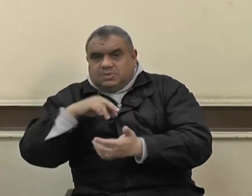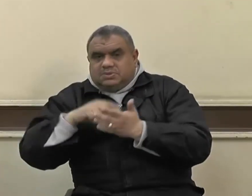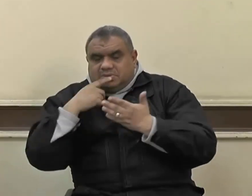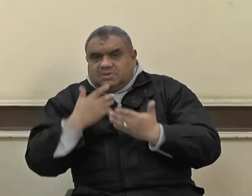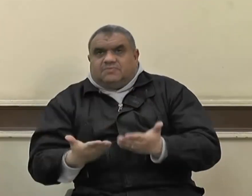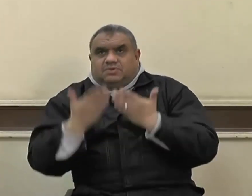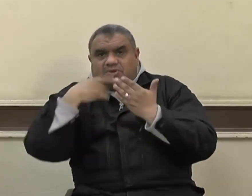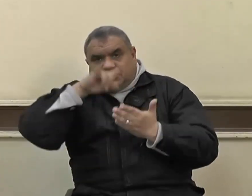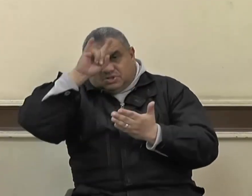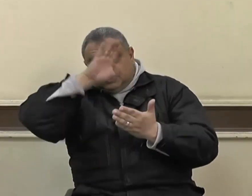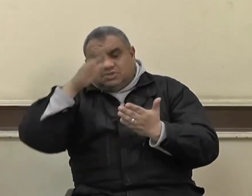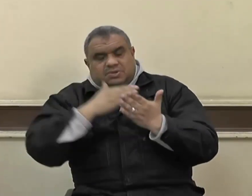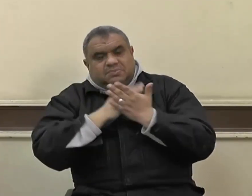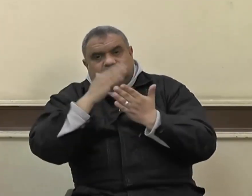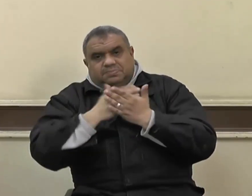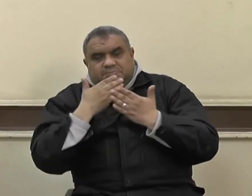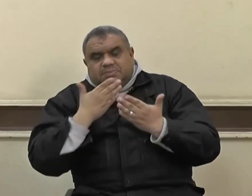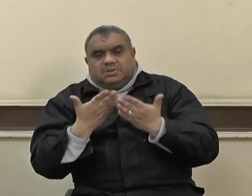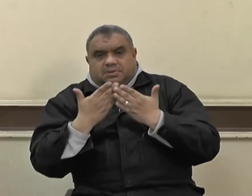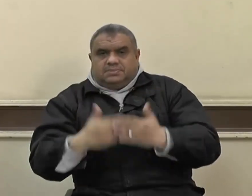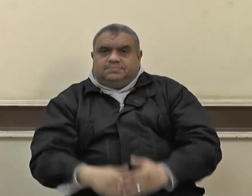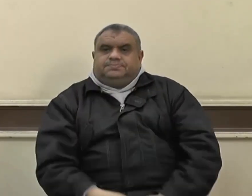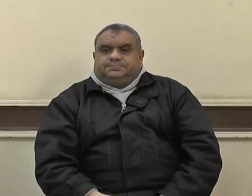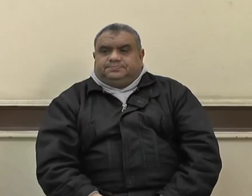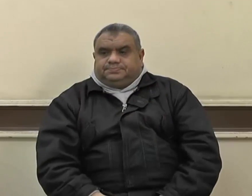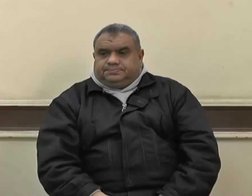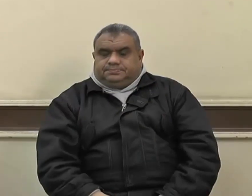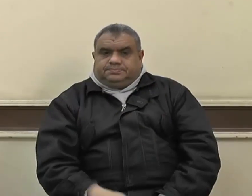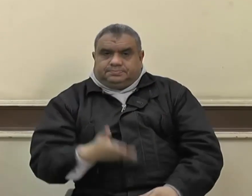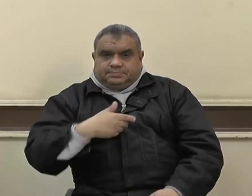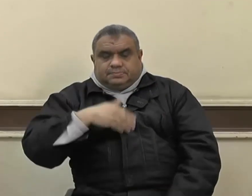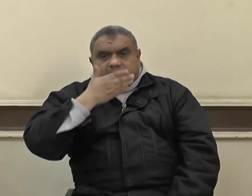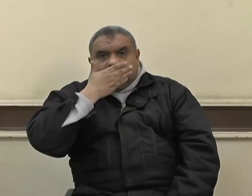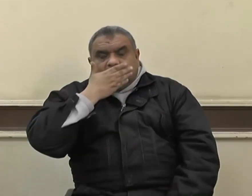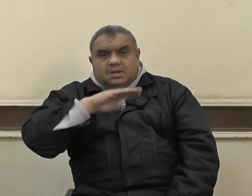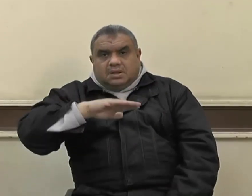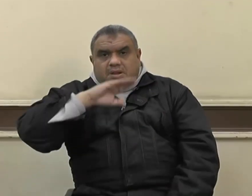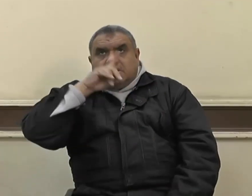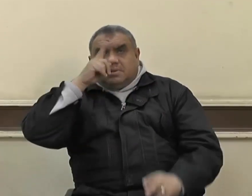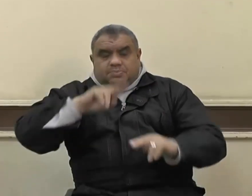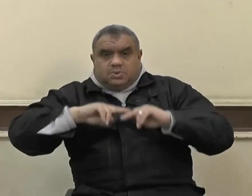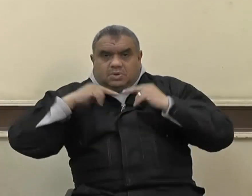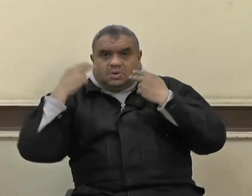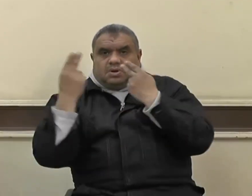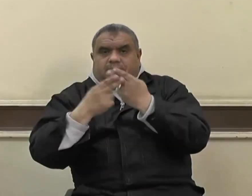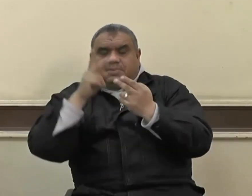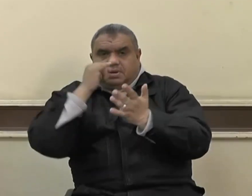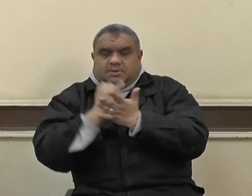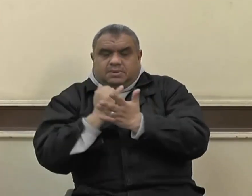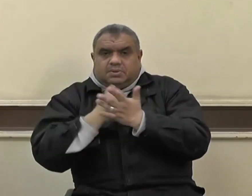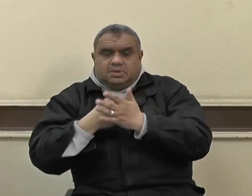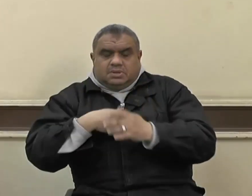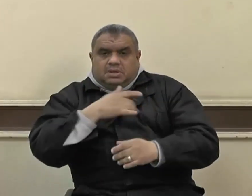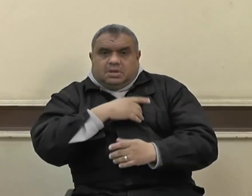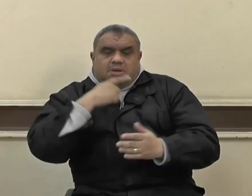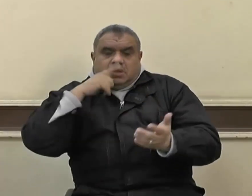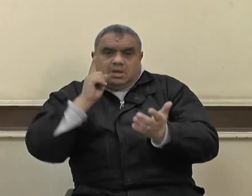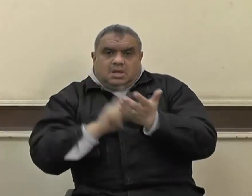يقوم برعاية أسر الشهداء وأبنائهم جزيل الأجر والثواب حيث يقول صلى الله